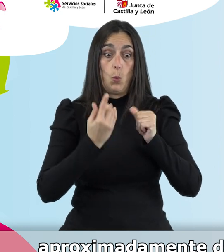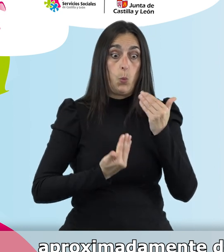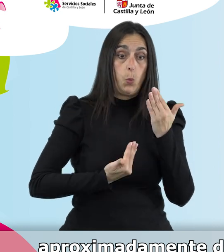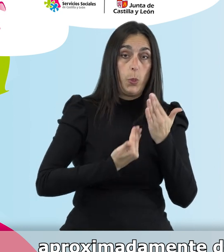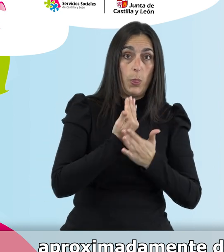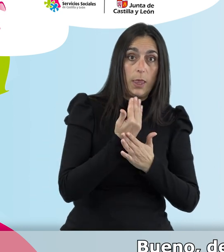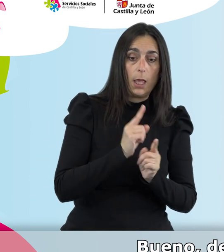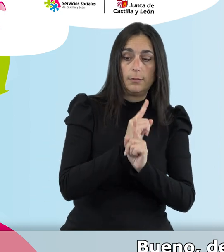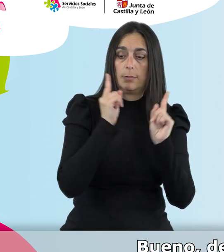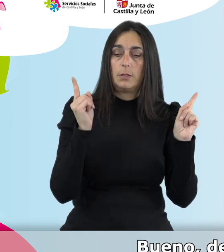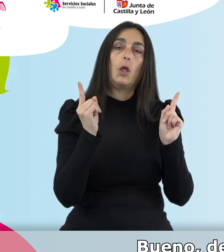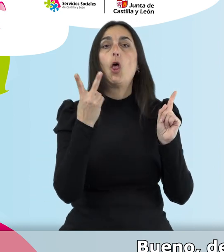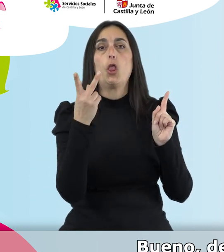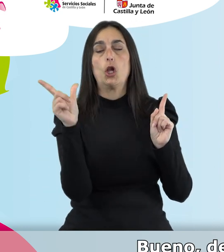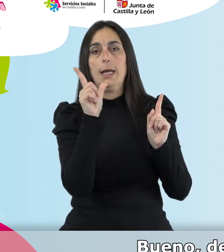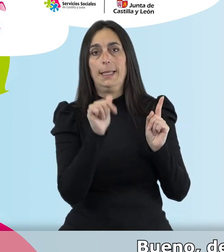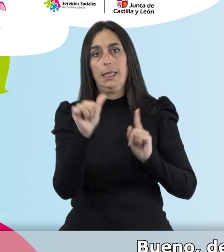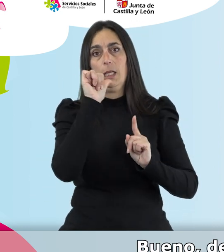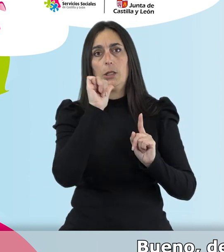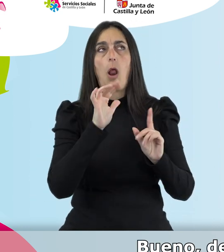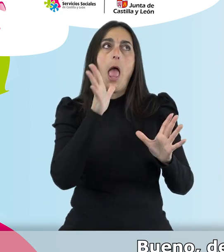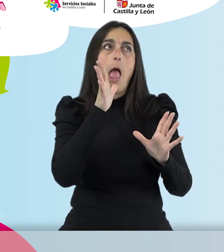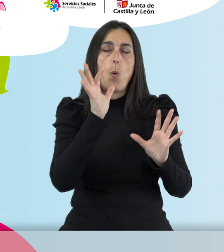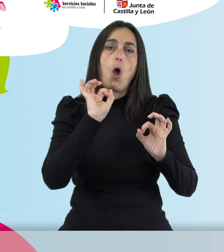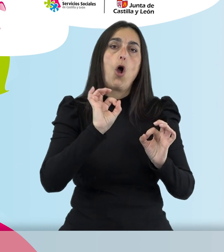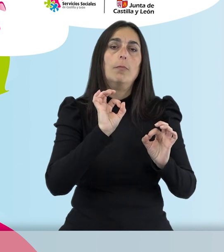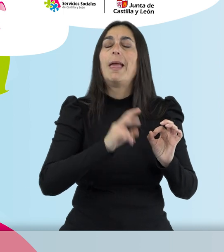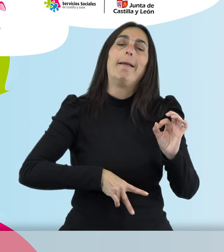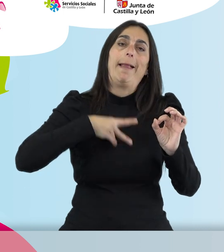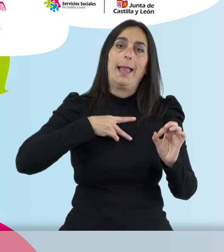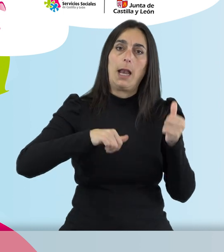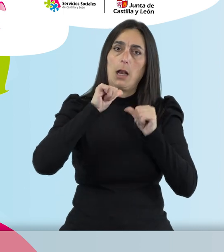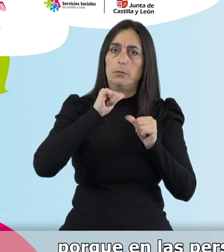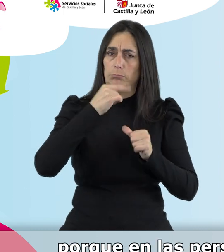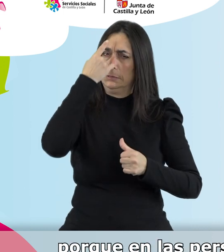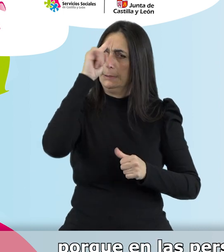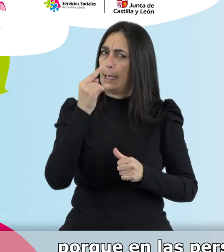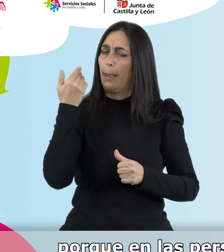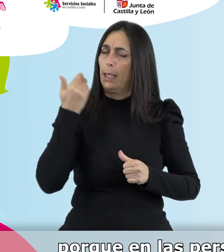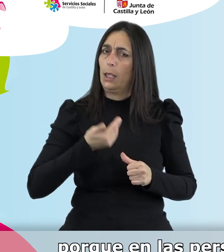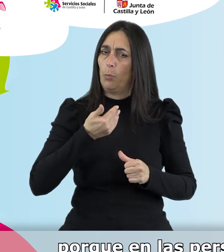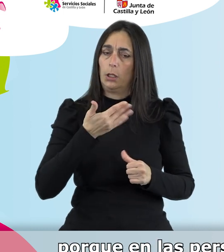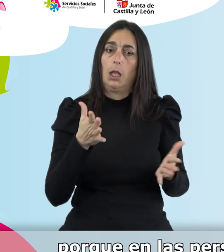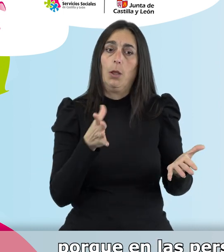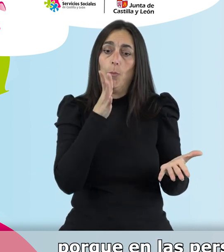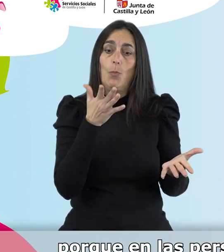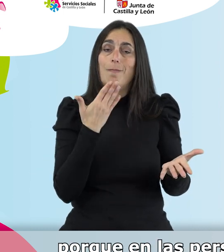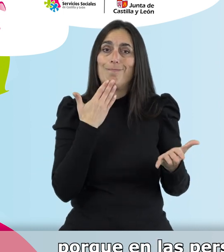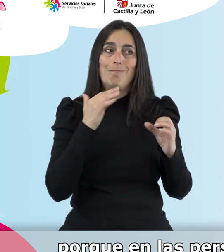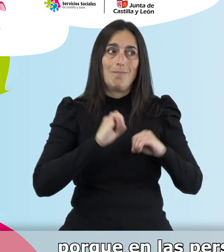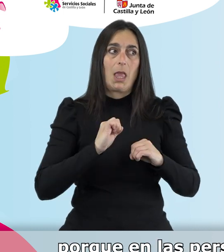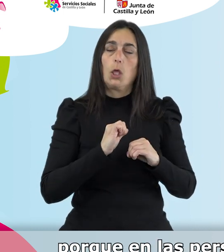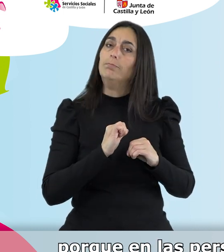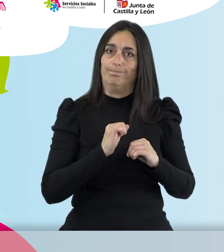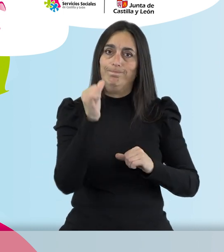debemos de beber al día, bueno, de agua o de líquidos en general. Es muy importante tenerlo en cuenta porque en las personas mayores se reduce esa